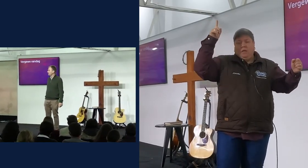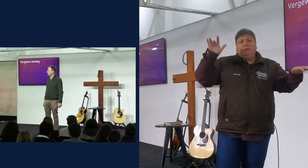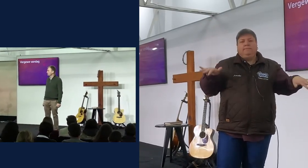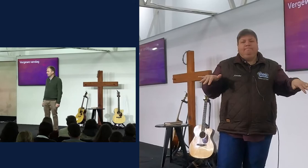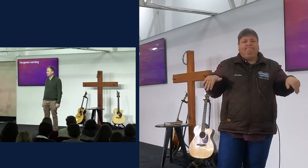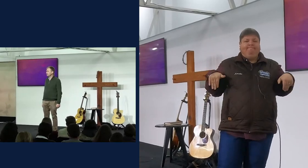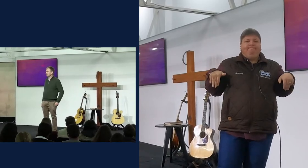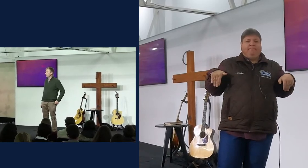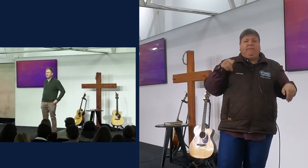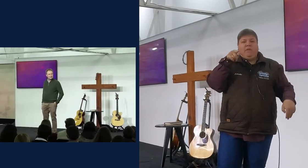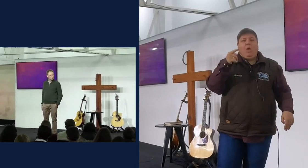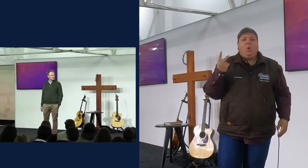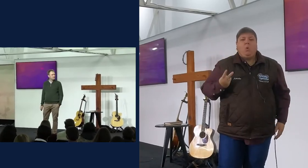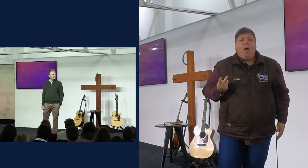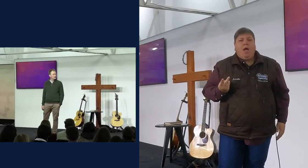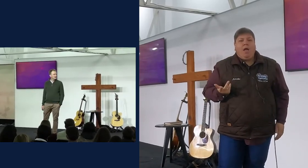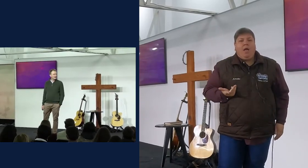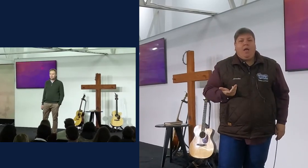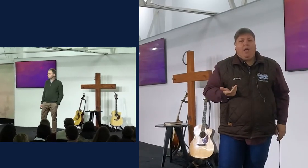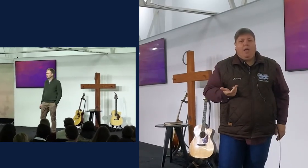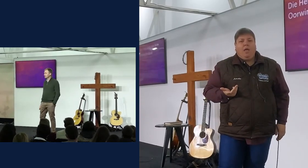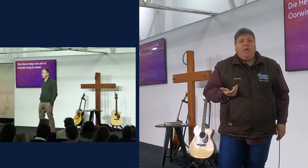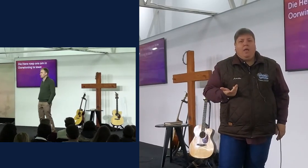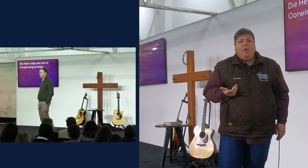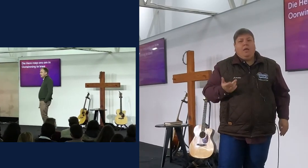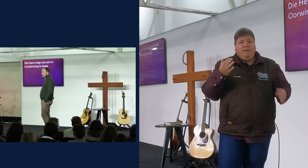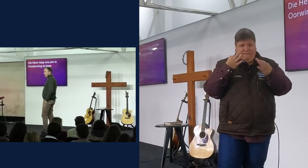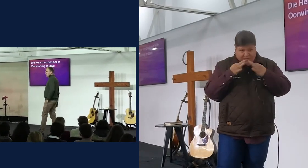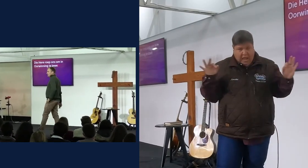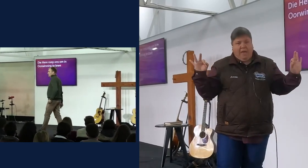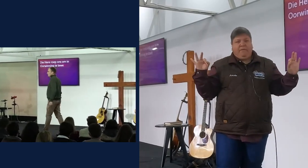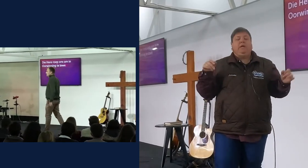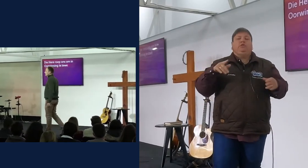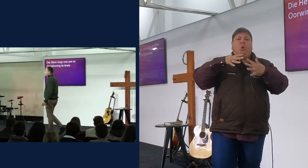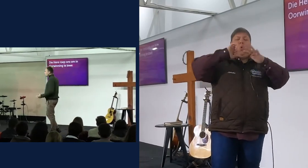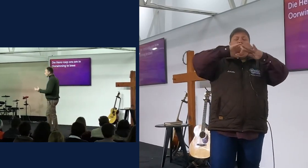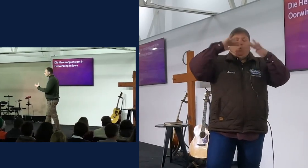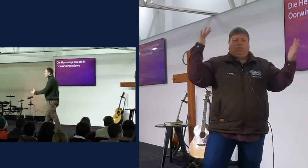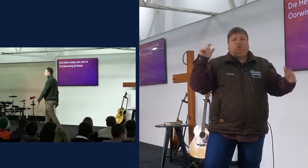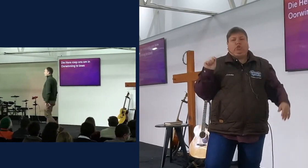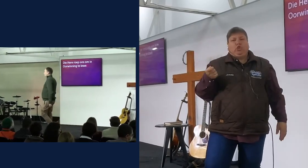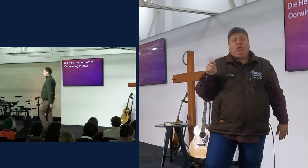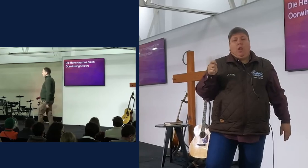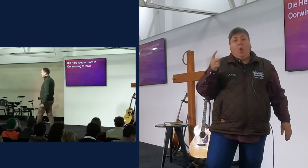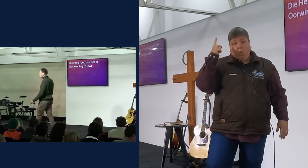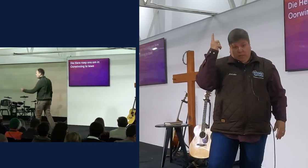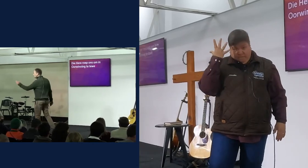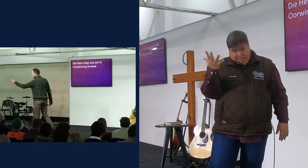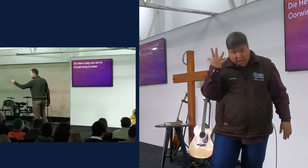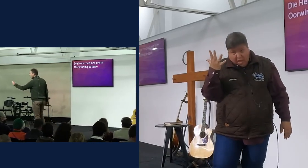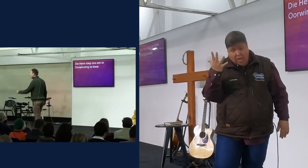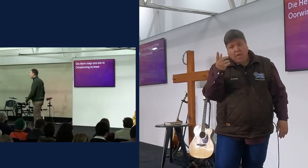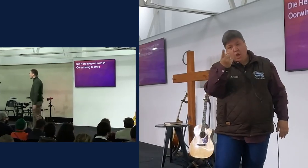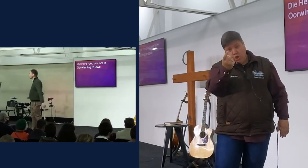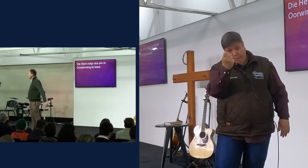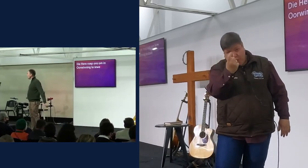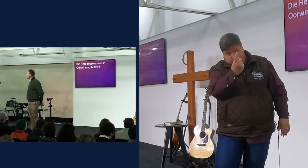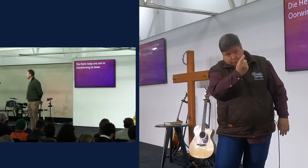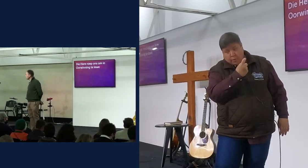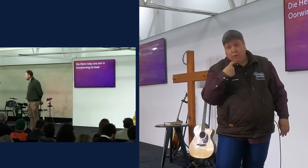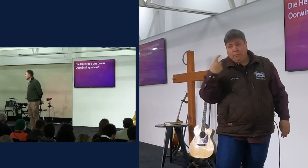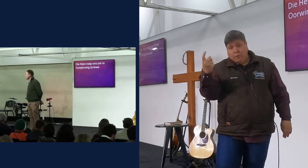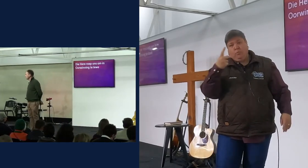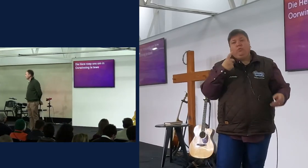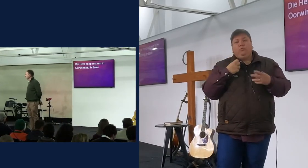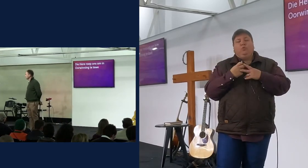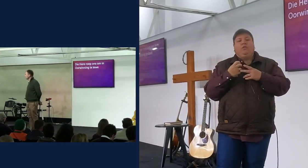vandag, vergewe vandag, ken het, jy kan voor hen toekom, die heren roep ons om in oorwinning te leven, die heren roep jou vir oogend, om